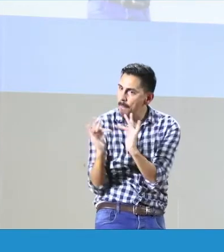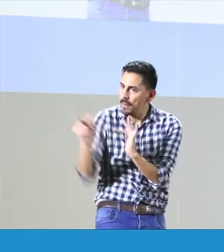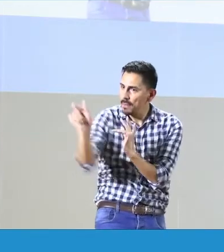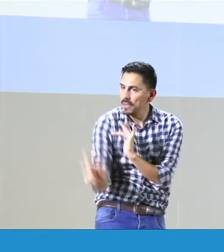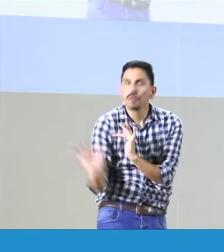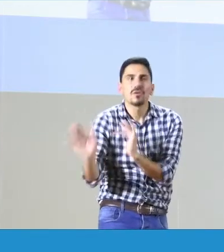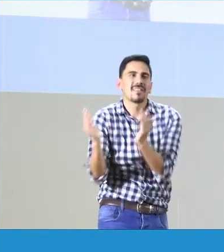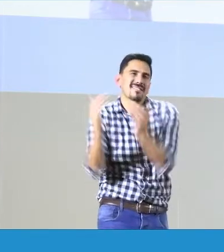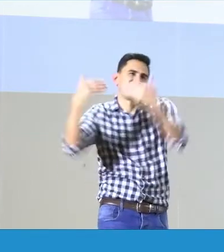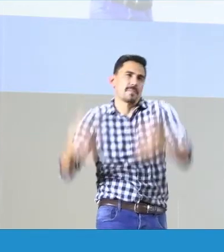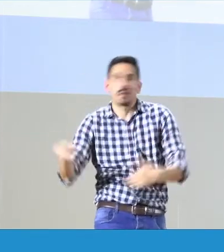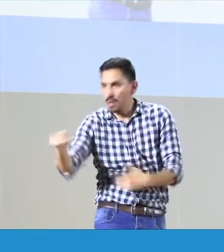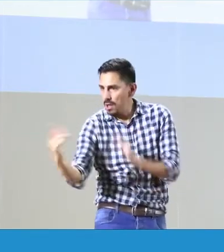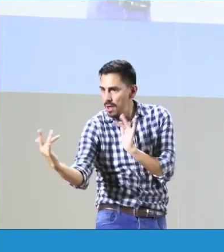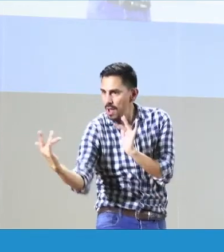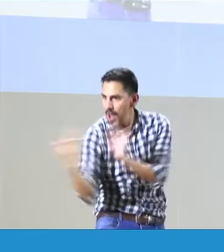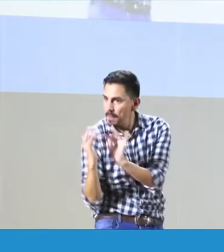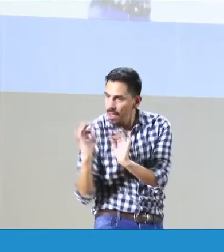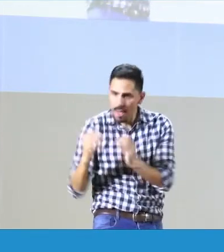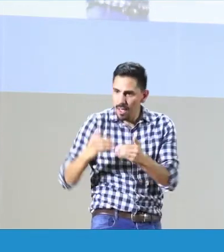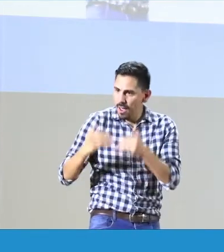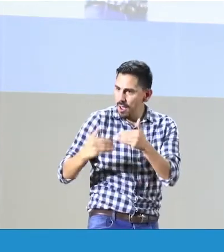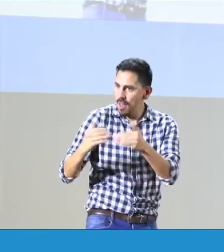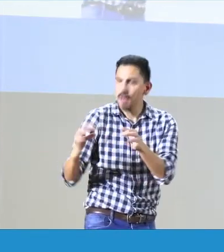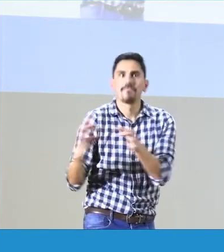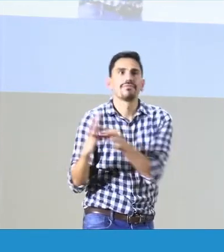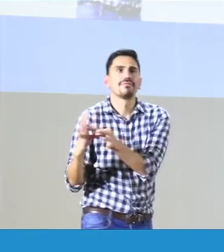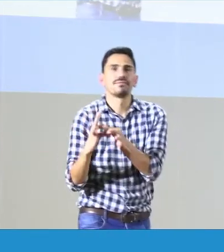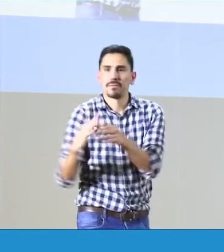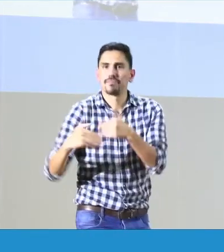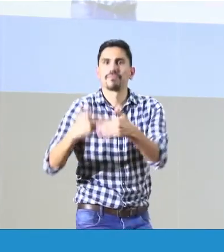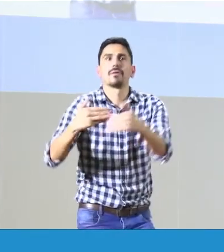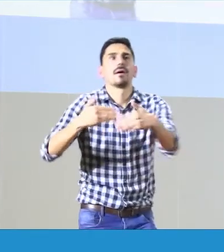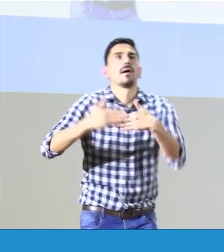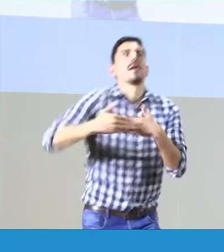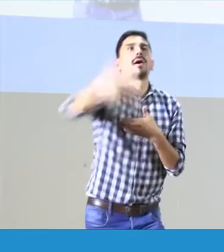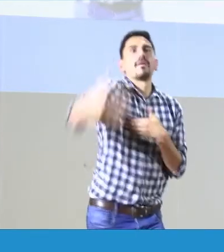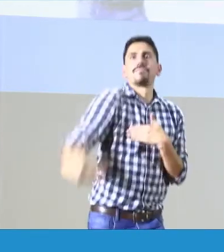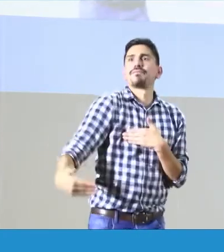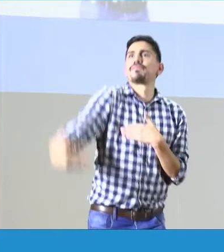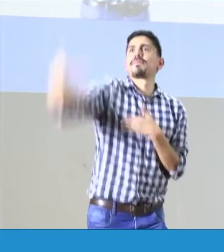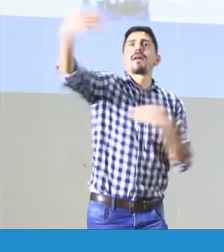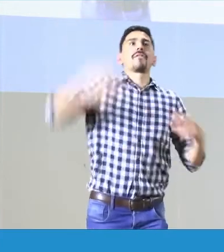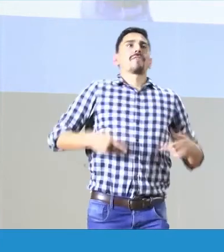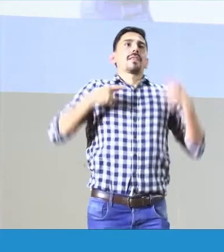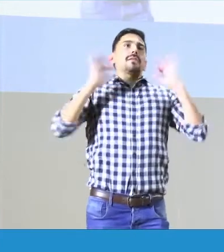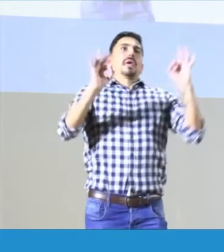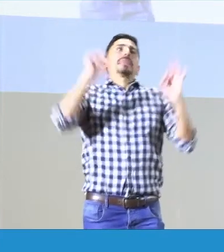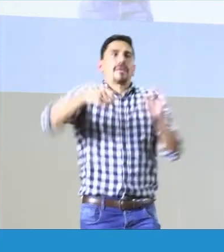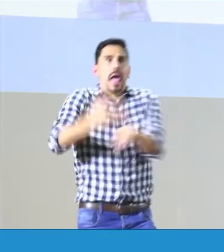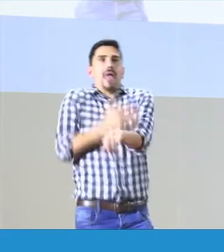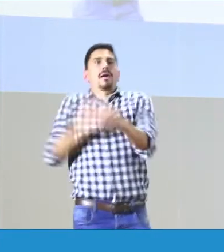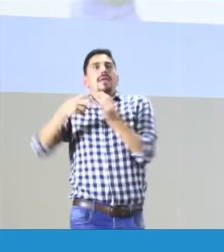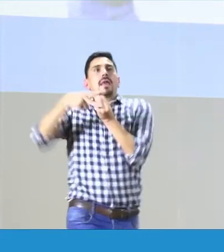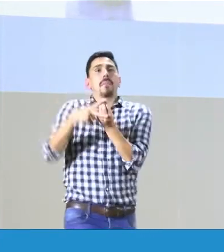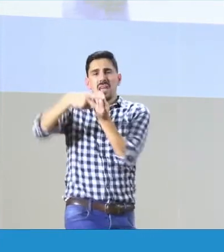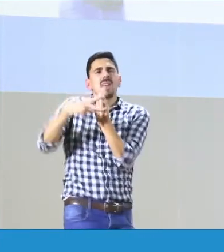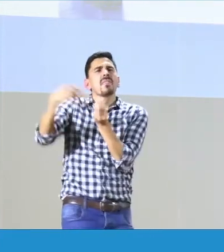esas herramientas van a ser adecuadas y pertinentes para las personas que lleguen y va a dar